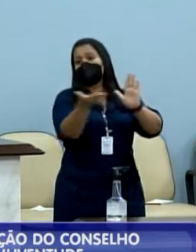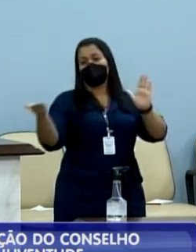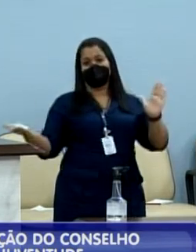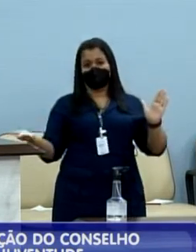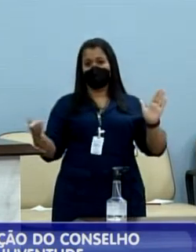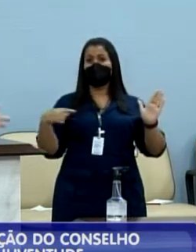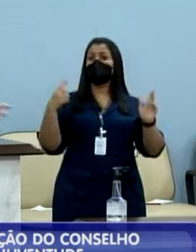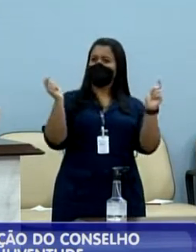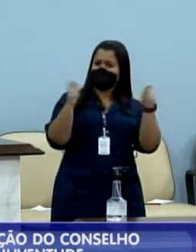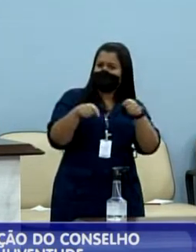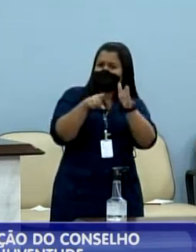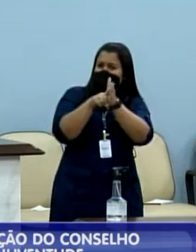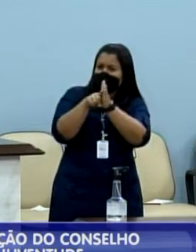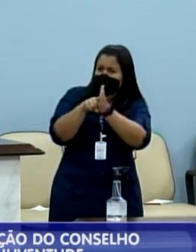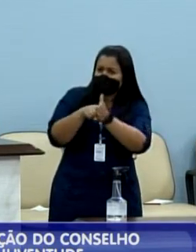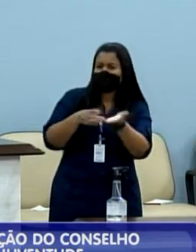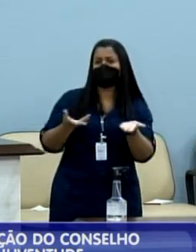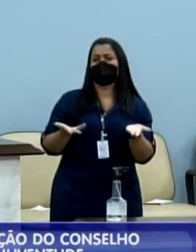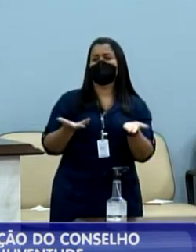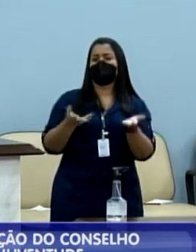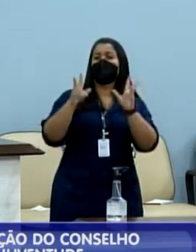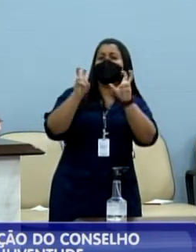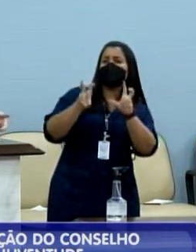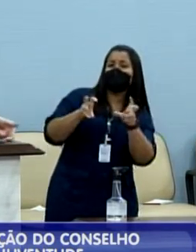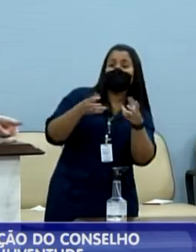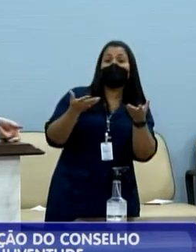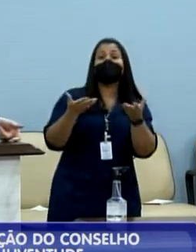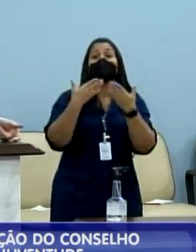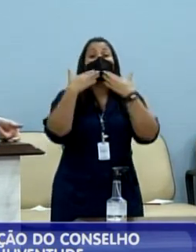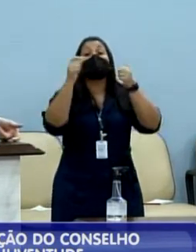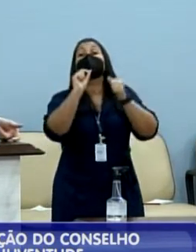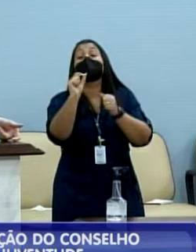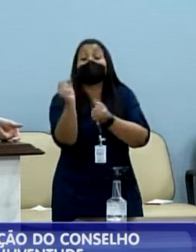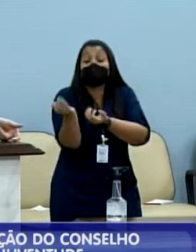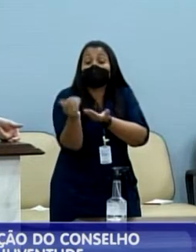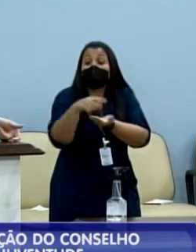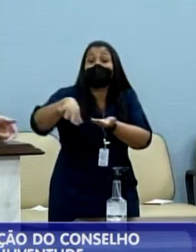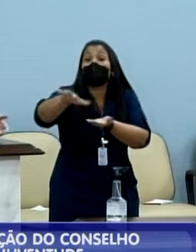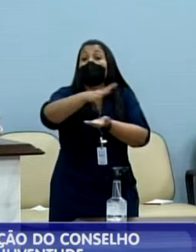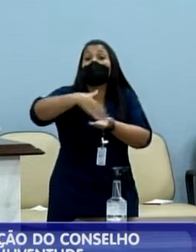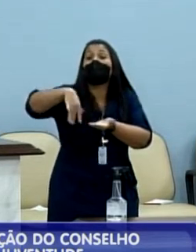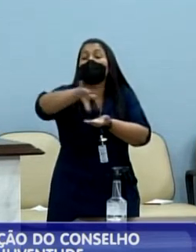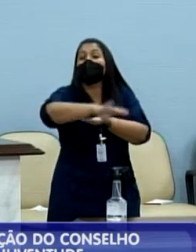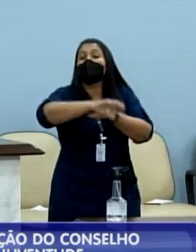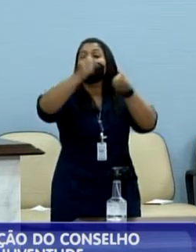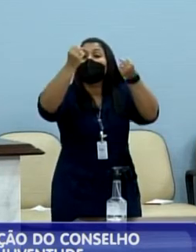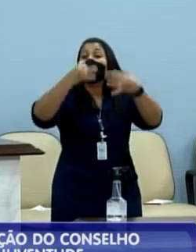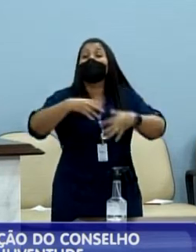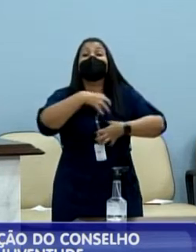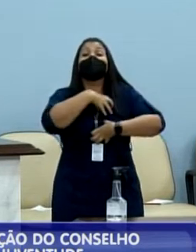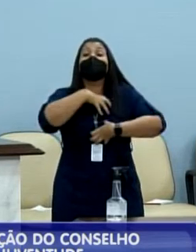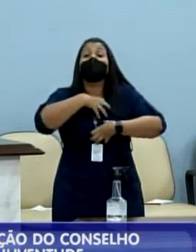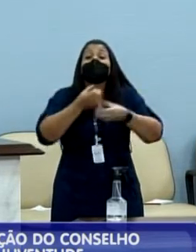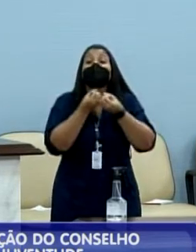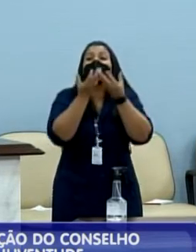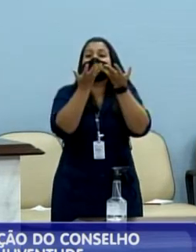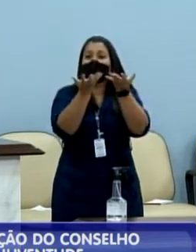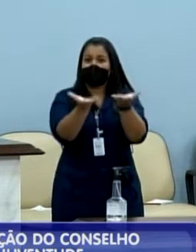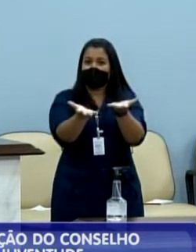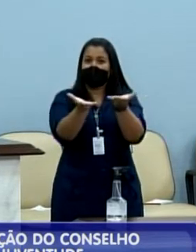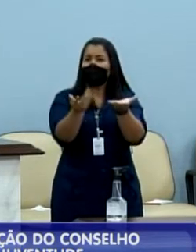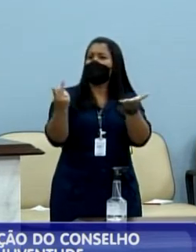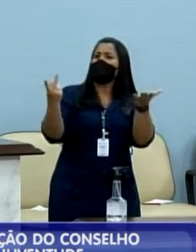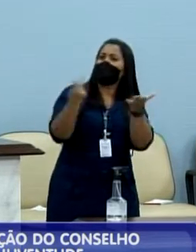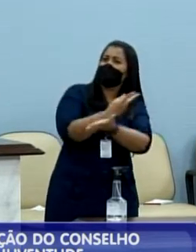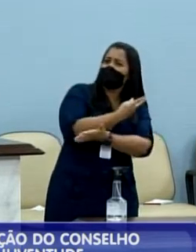possam ser consultados de temas, pois quem melhor do que o jovem para falar o que ele sente, o que ele passa?